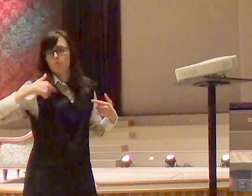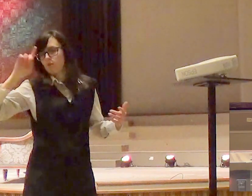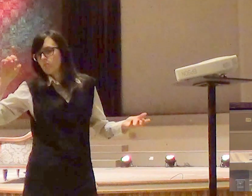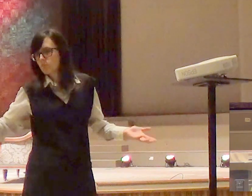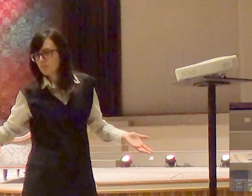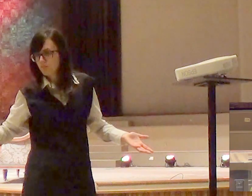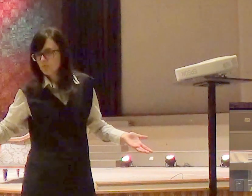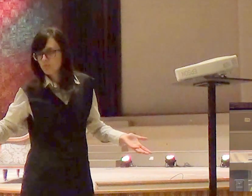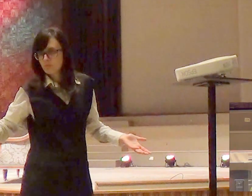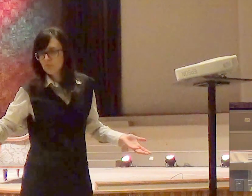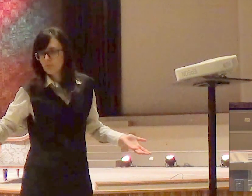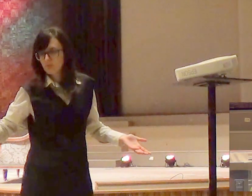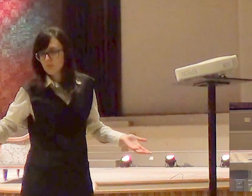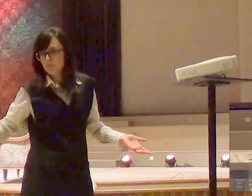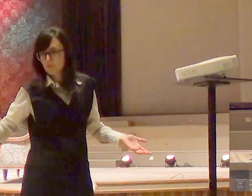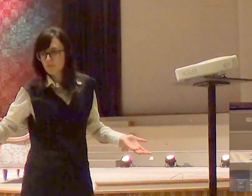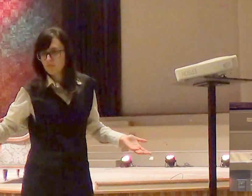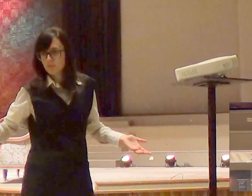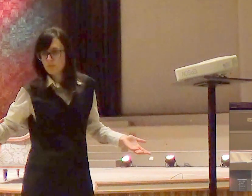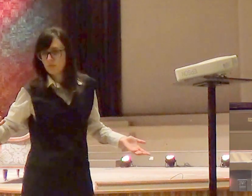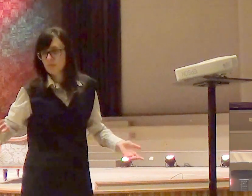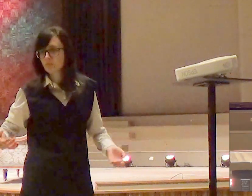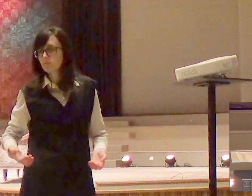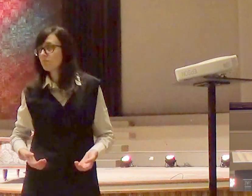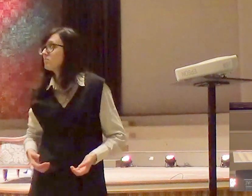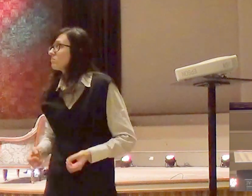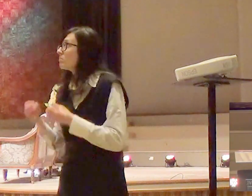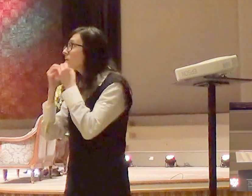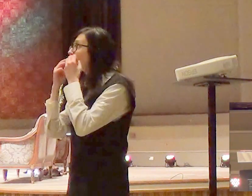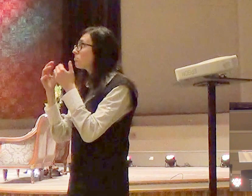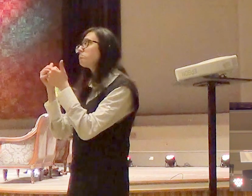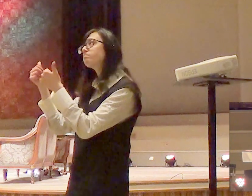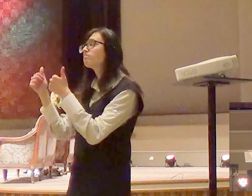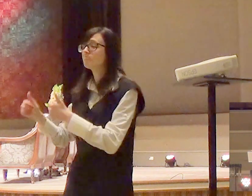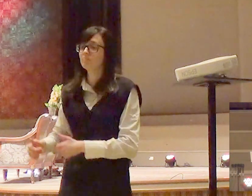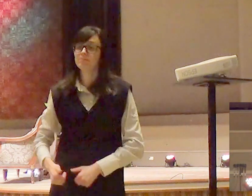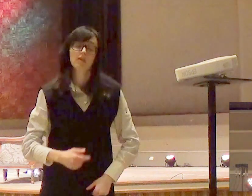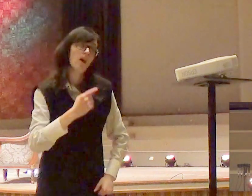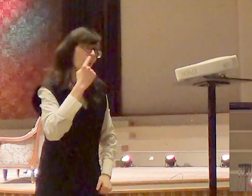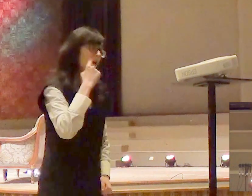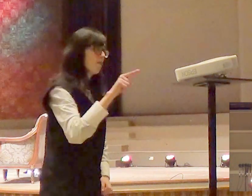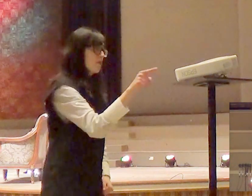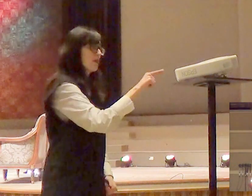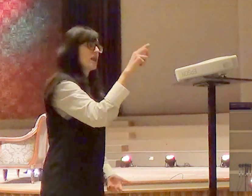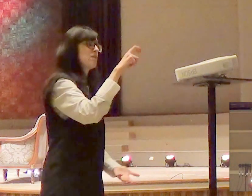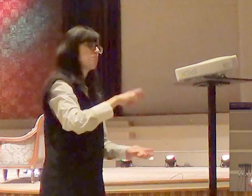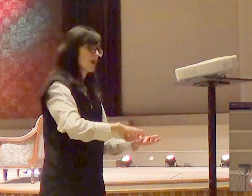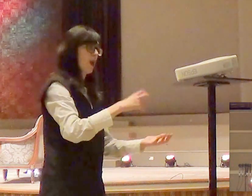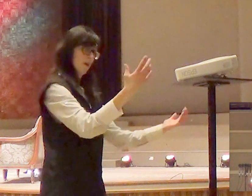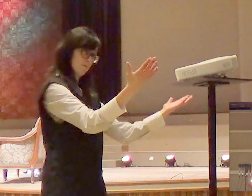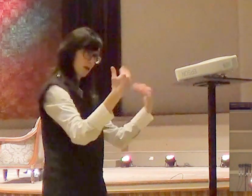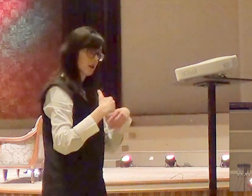e ele disse assim para aquele povo olha vocês vem aqui de manhã já que todos vocês são santos